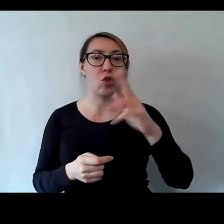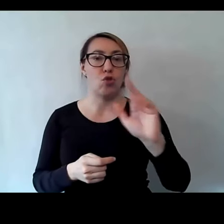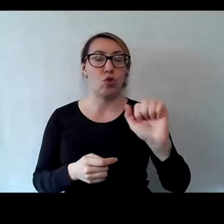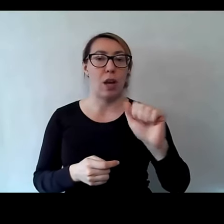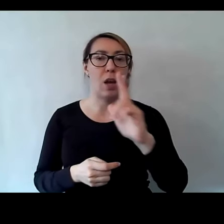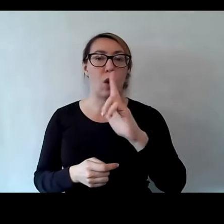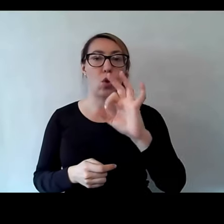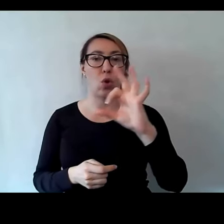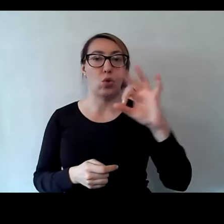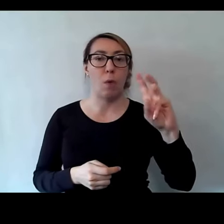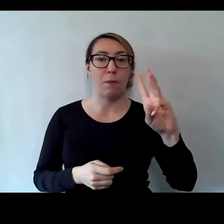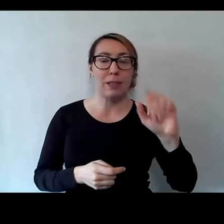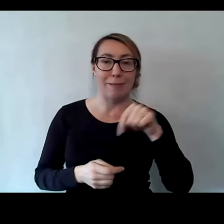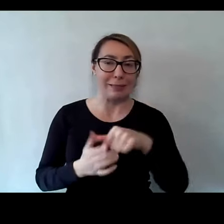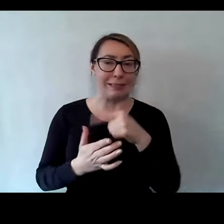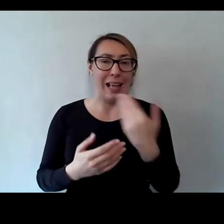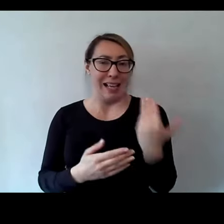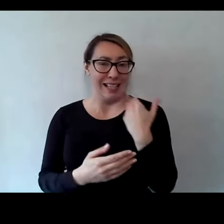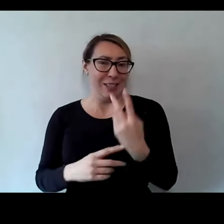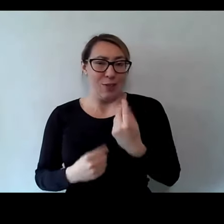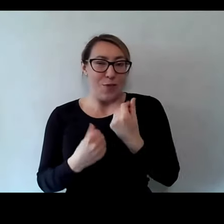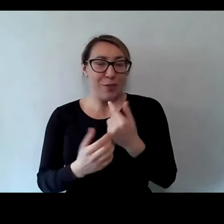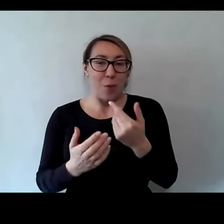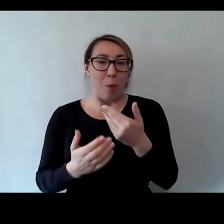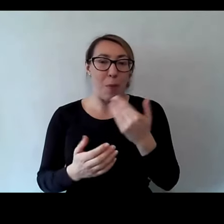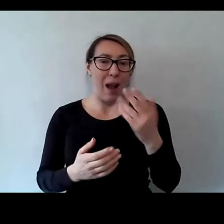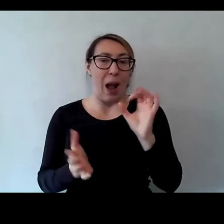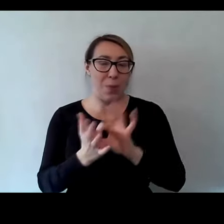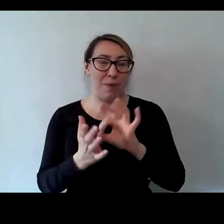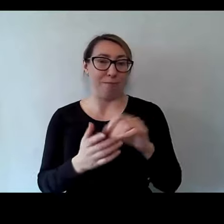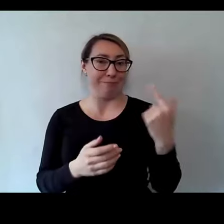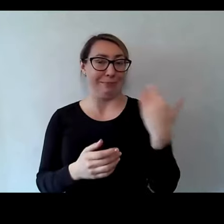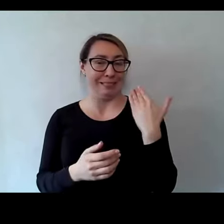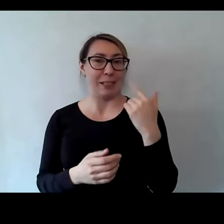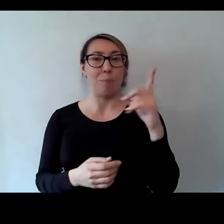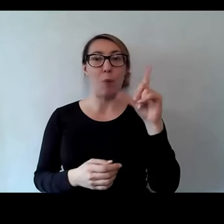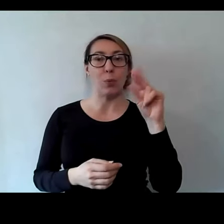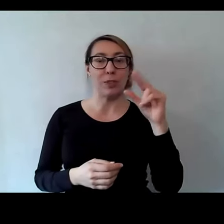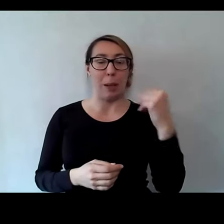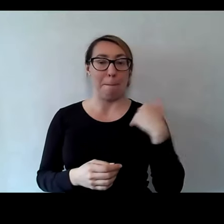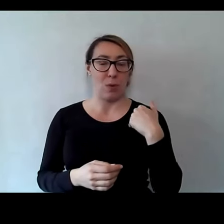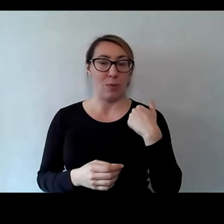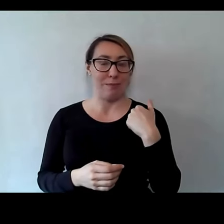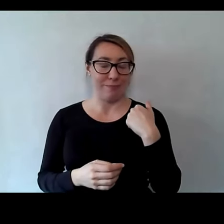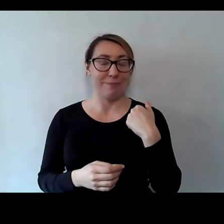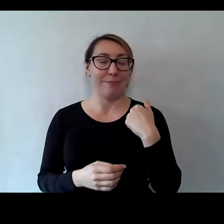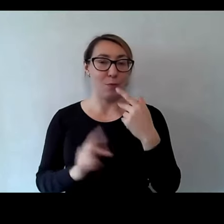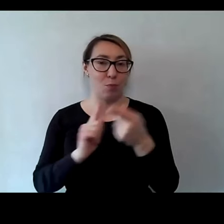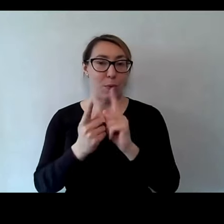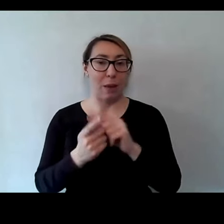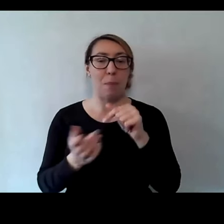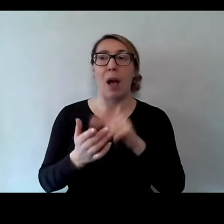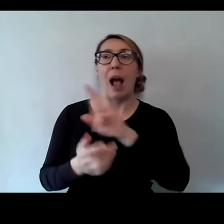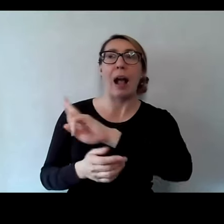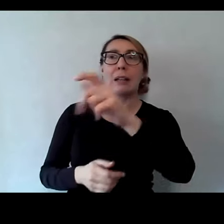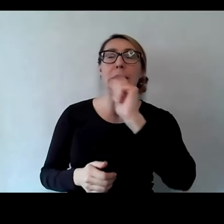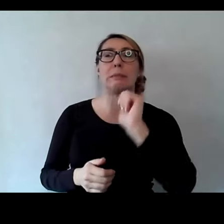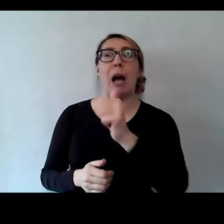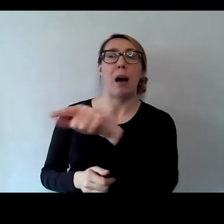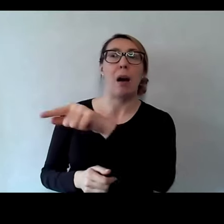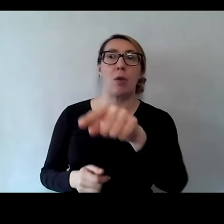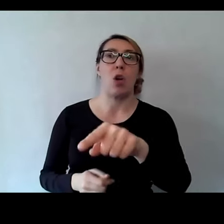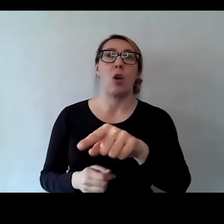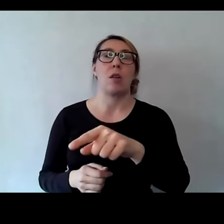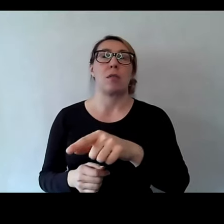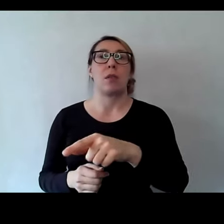bo w poniedziałek mieliśmy to spotkanie i ona u każdego specjalisty słyszała nie uczyć dziecka